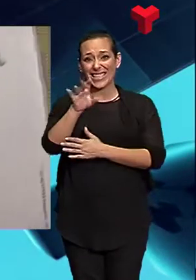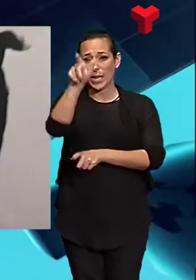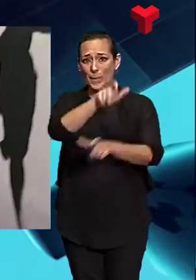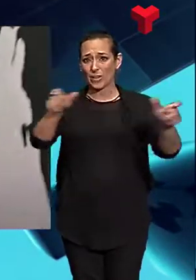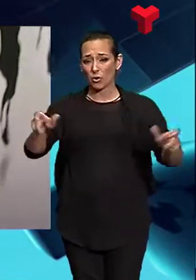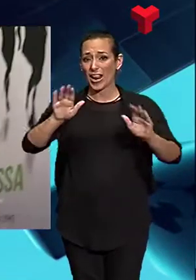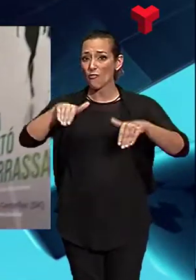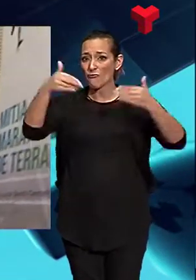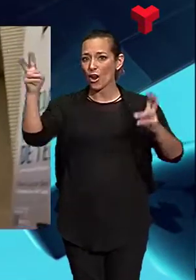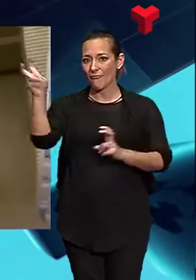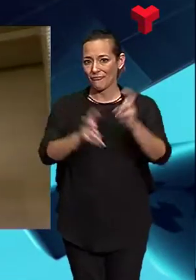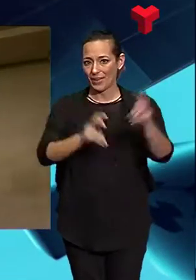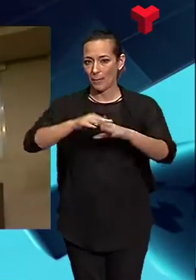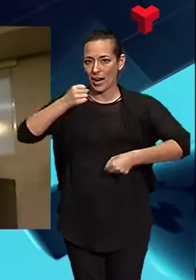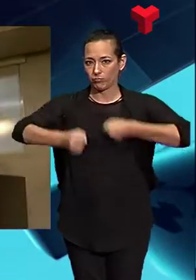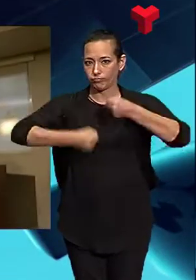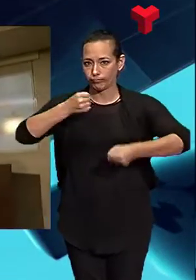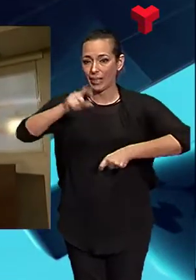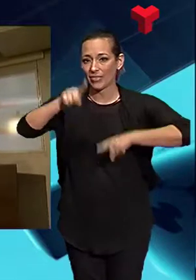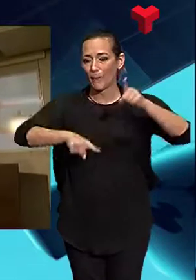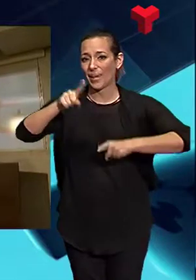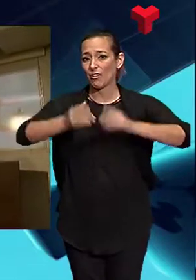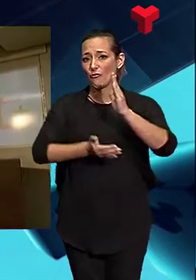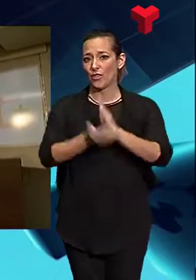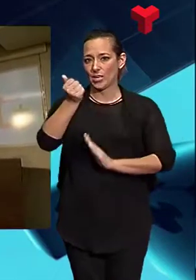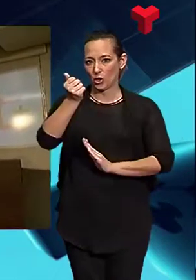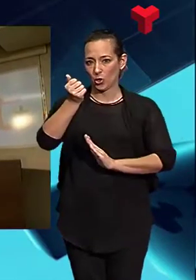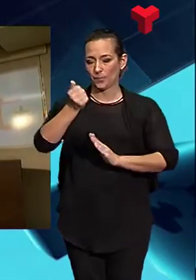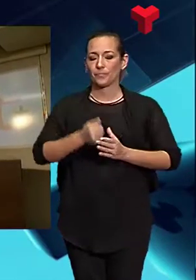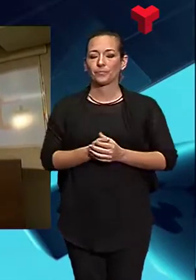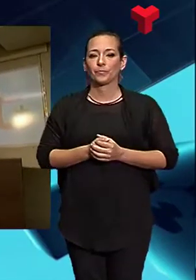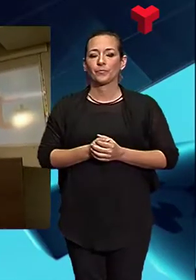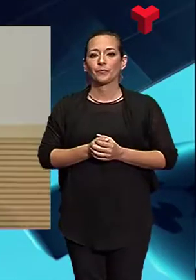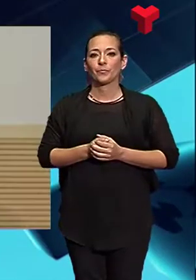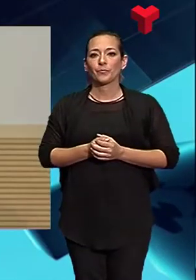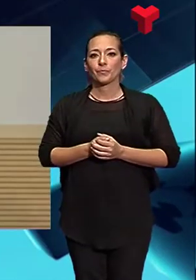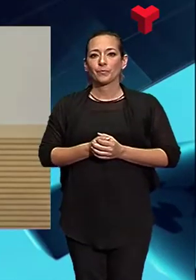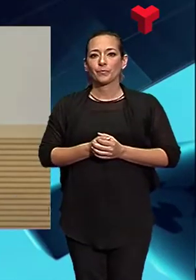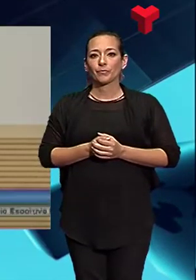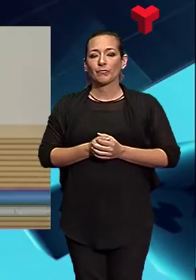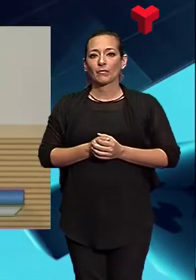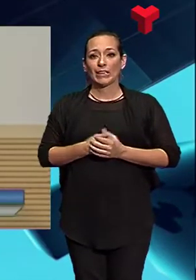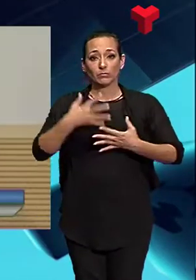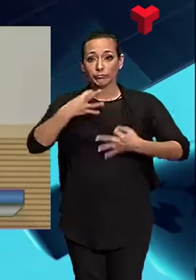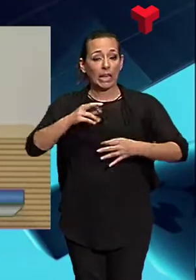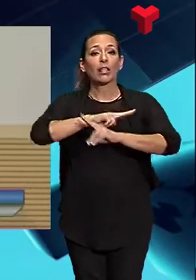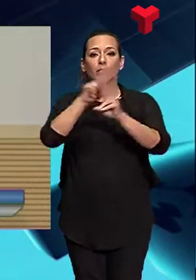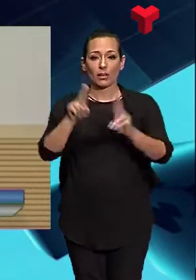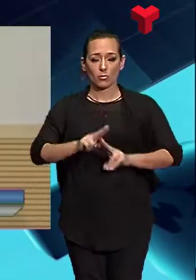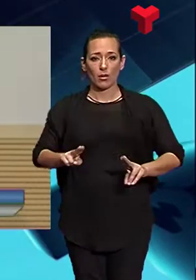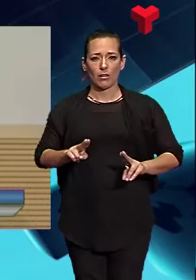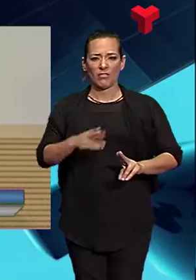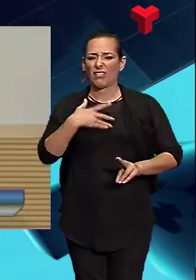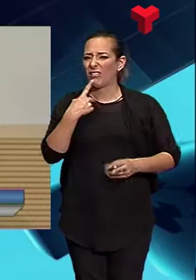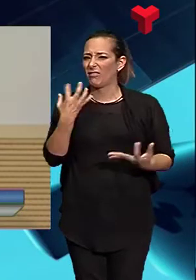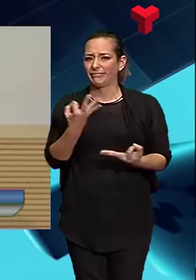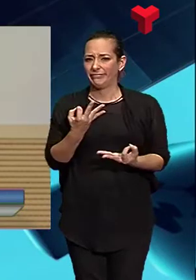i del cànon de l'Associació Internacional de Federacions d'Atletisme. Serà internacional. Què vol dir